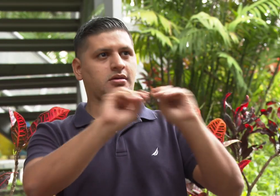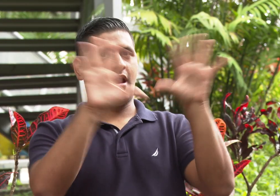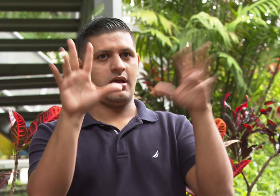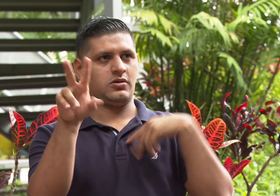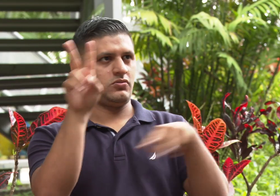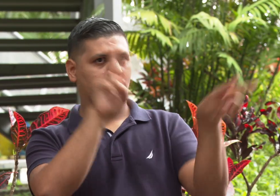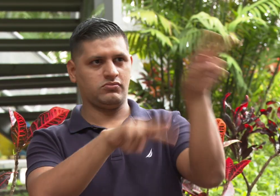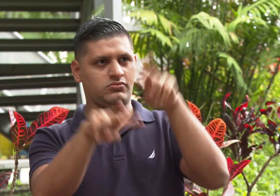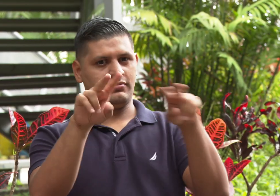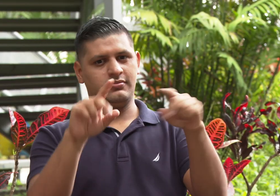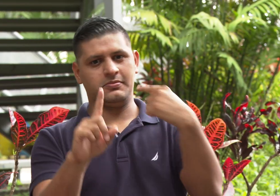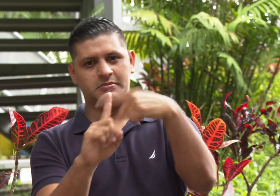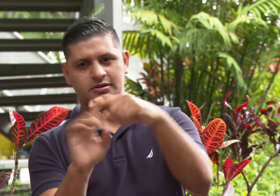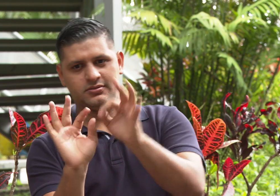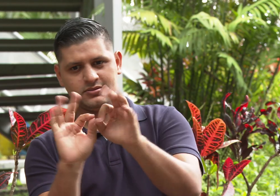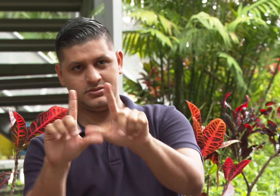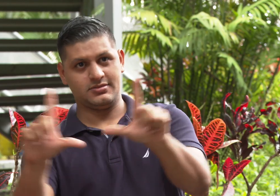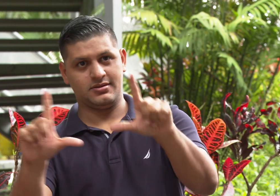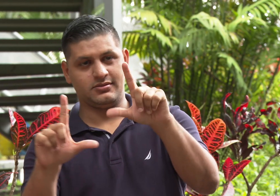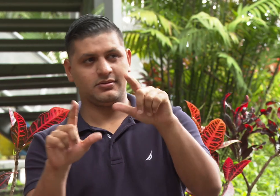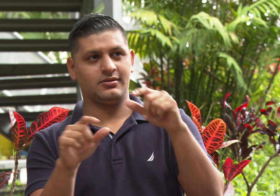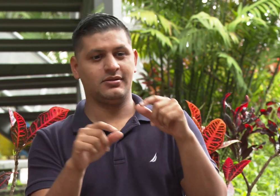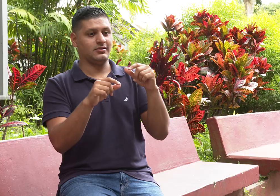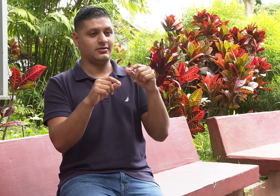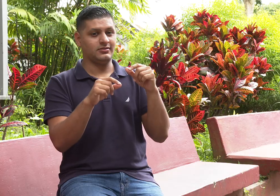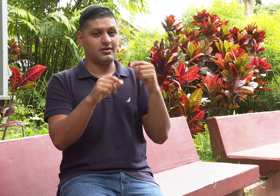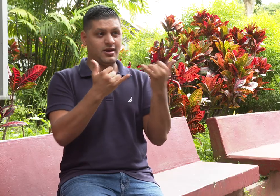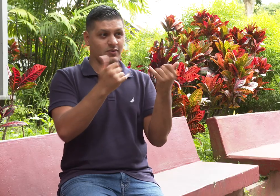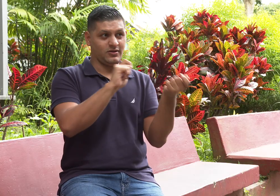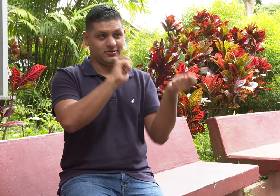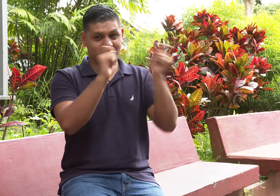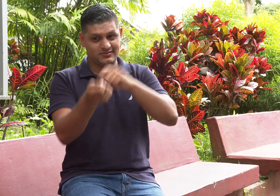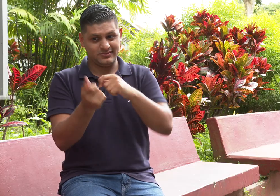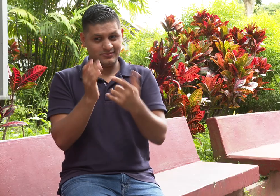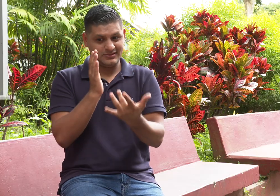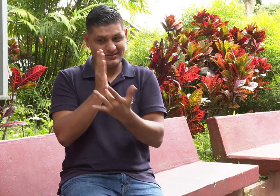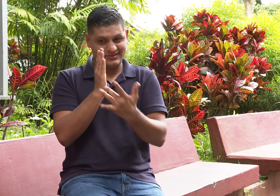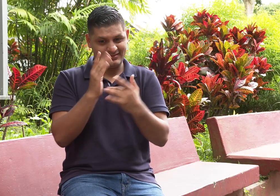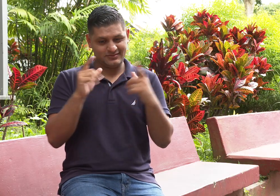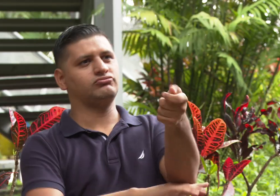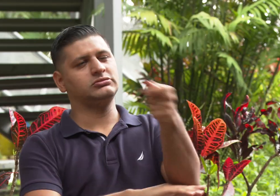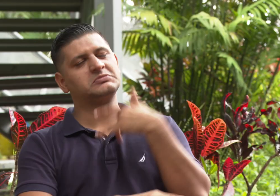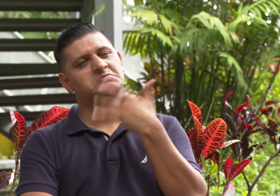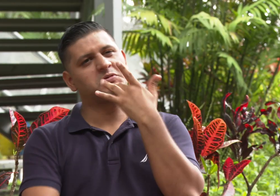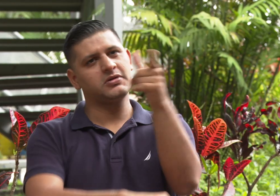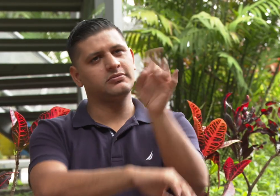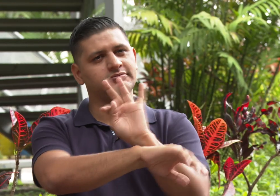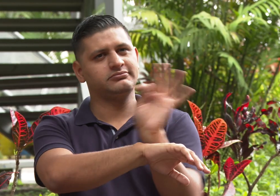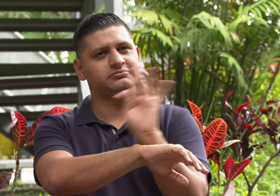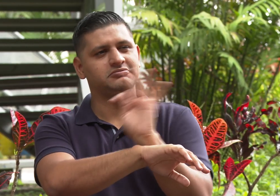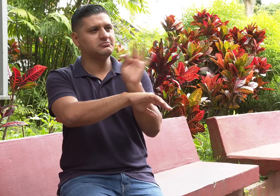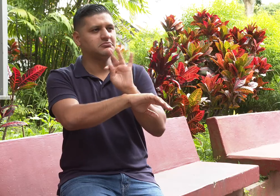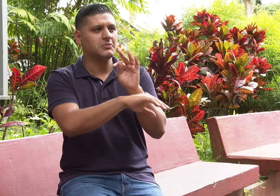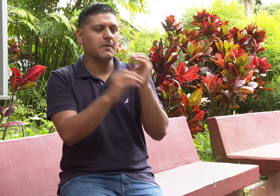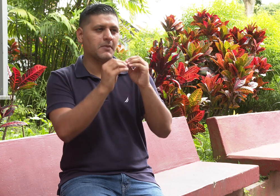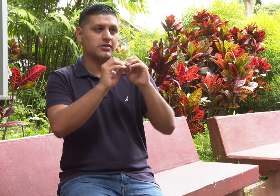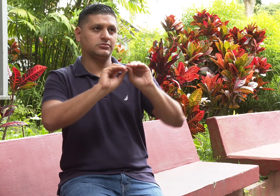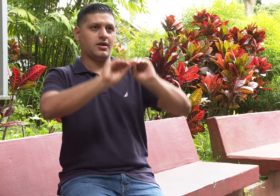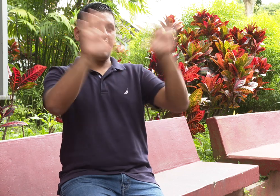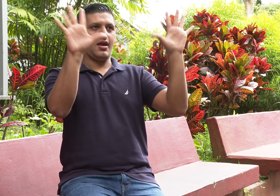más claro, veo mejor al intérprete. Sí, se han dado cambios tecnológicos, pero por eso es que prefiero la televisión, porque queda muchísimo